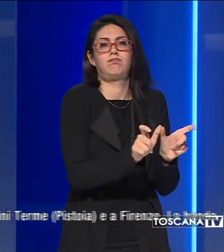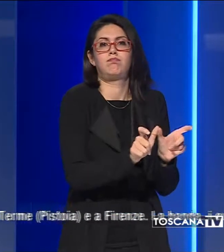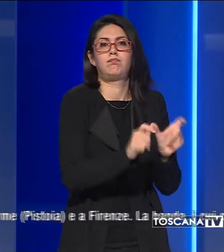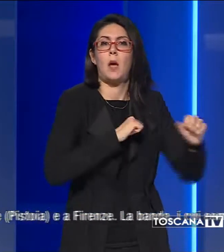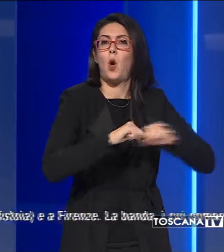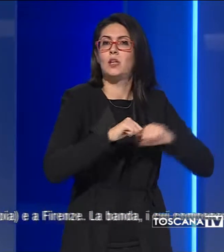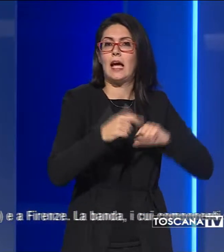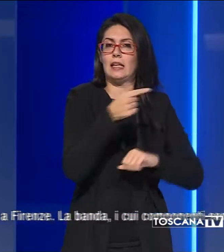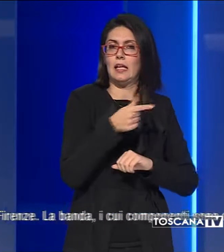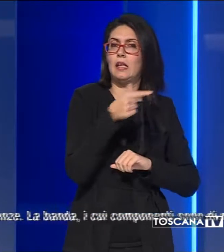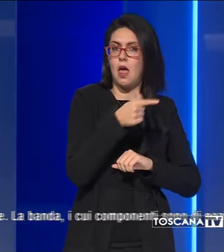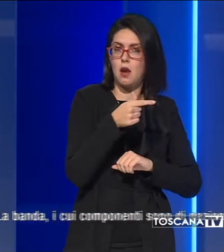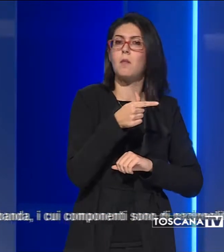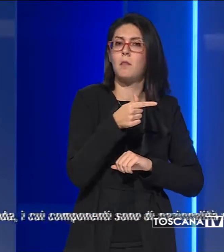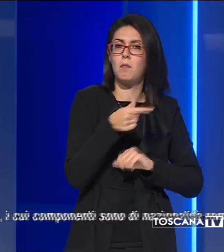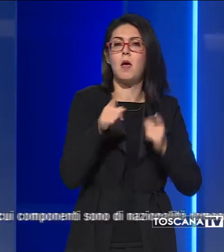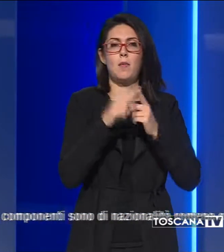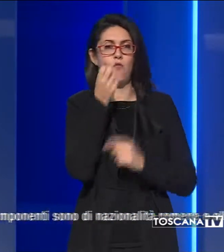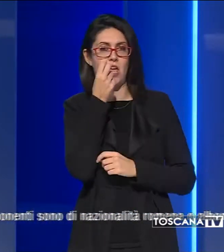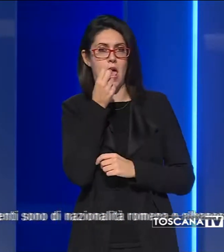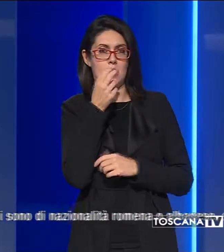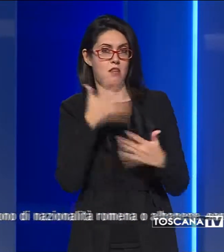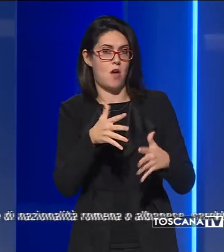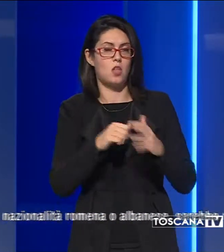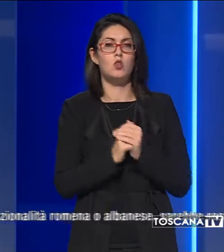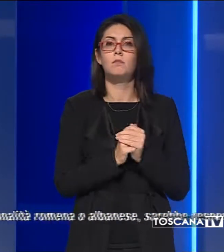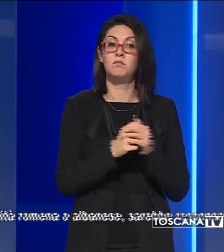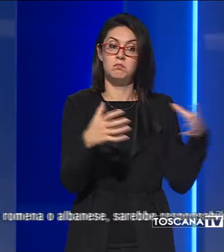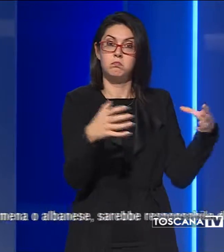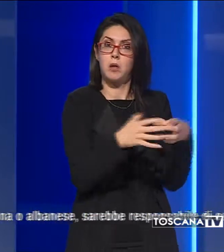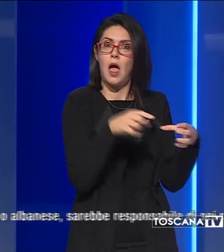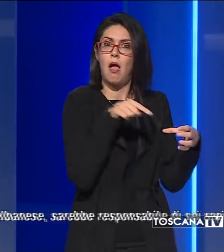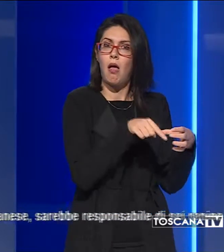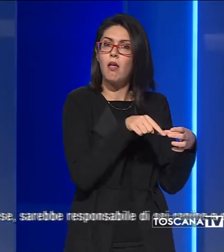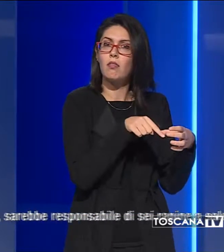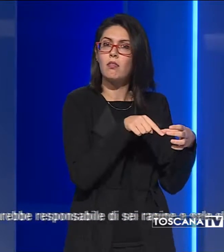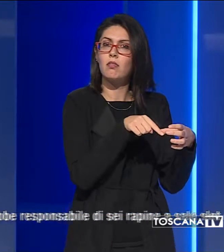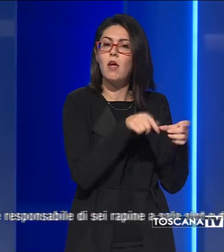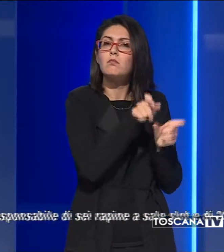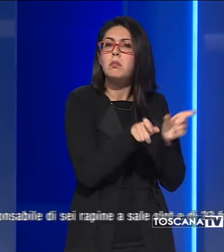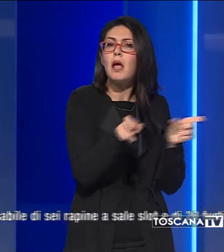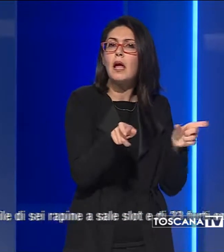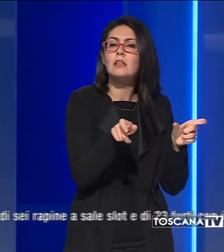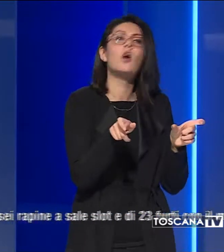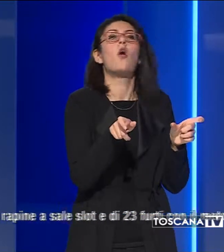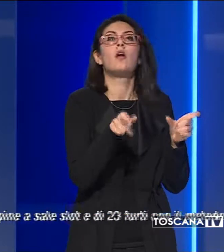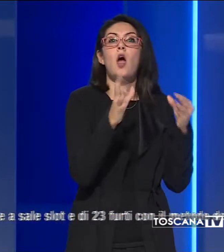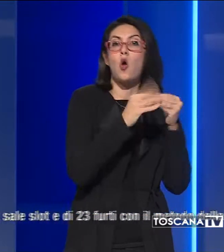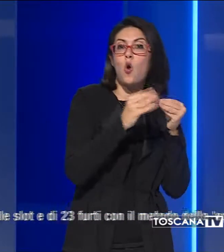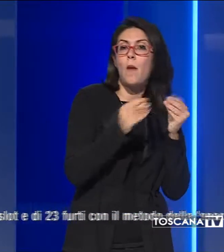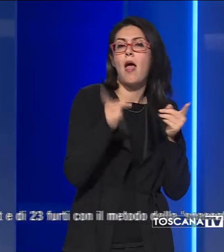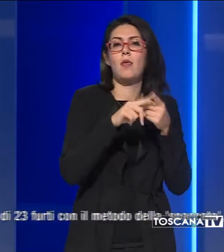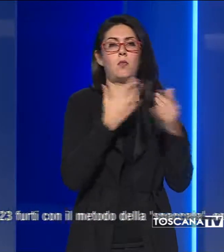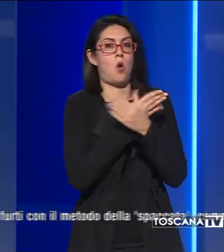Montecatini Terme e a Firenze. La banda, i cui componenti sono romeni e